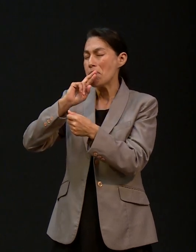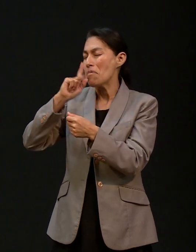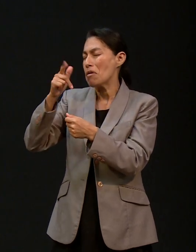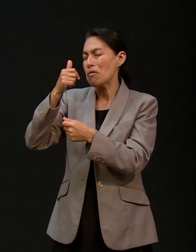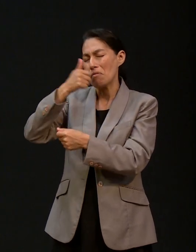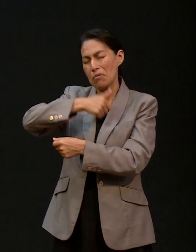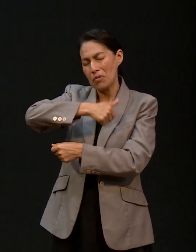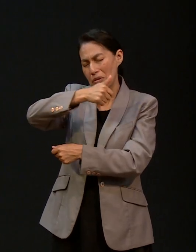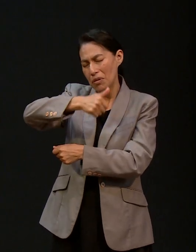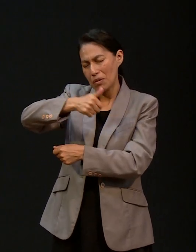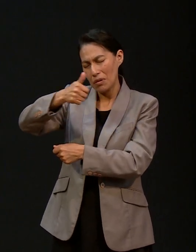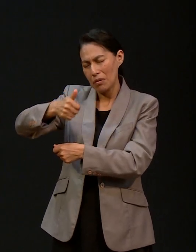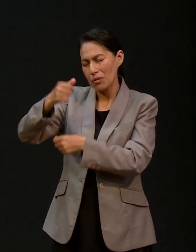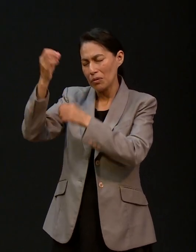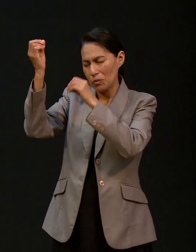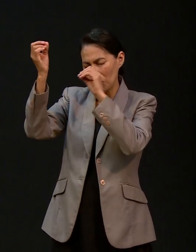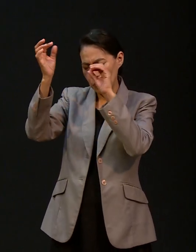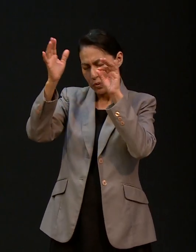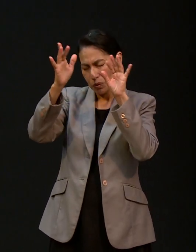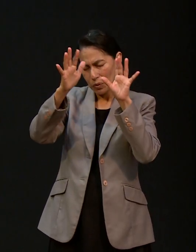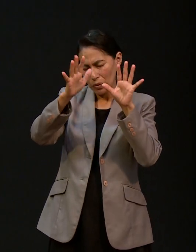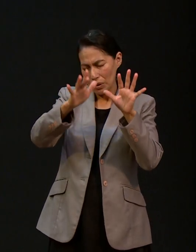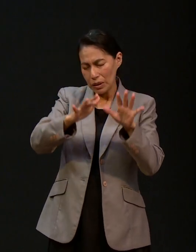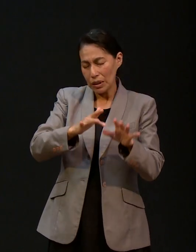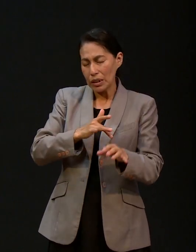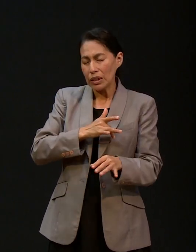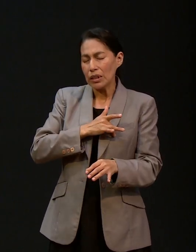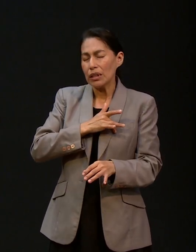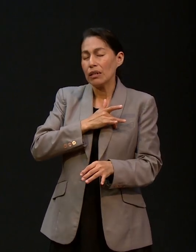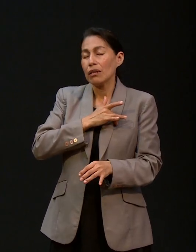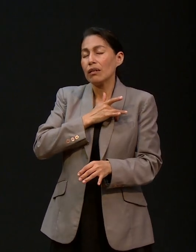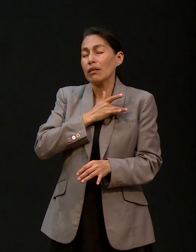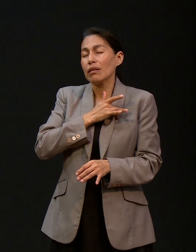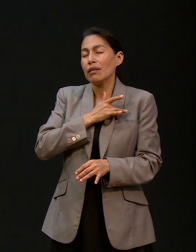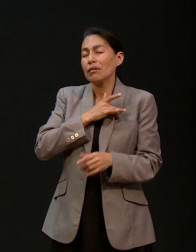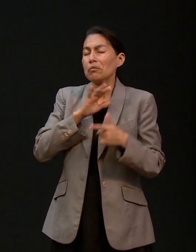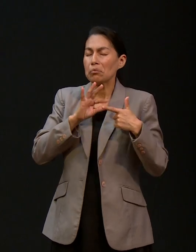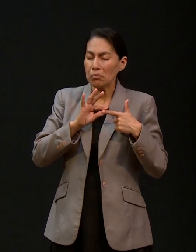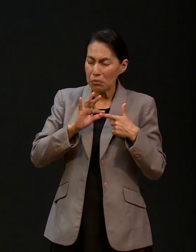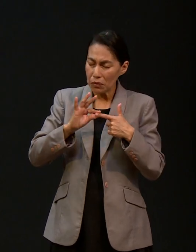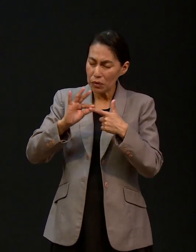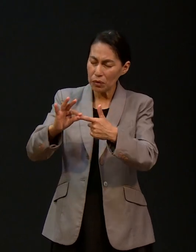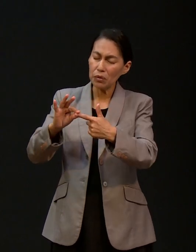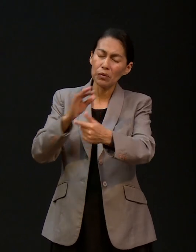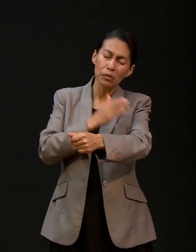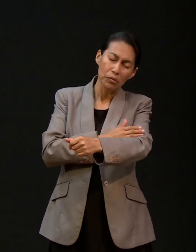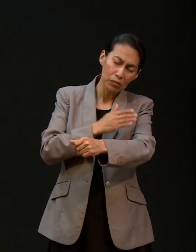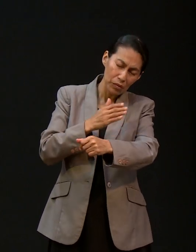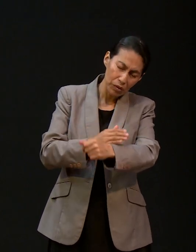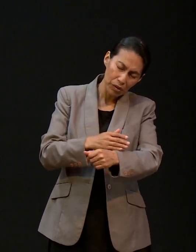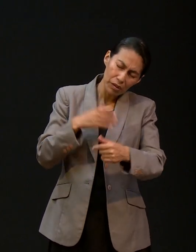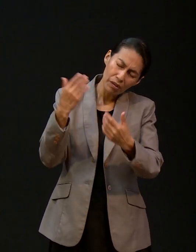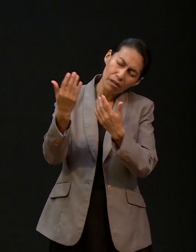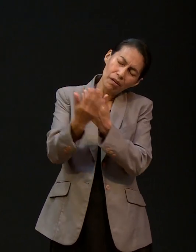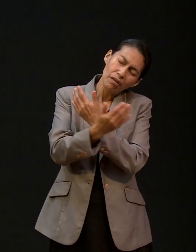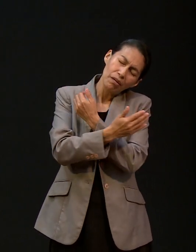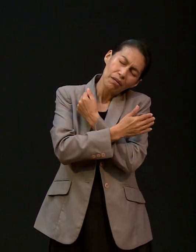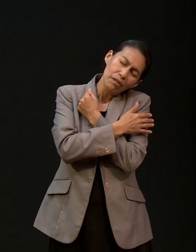nosotros podamos Señor sentir tu dirección tu compañía y tu abrazo en cada una de las